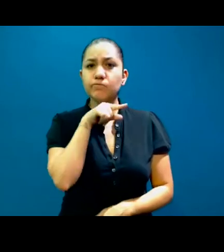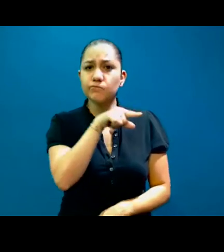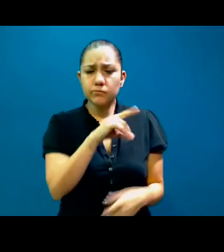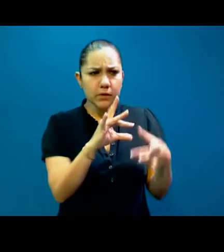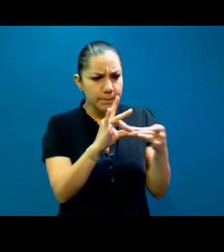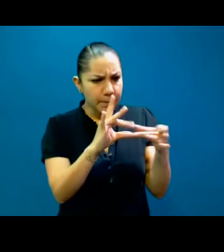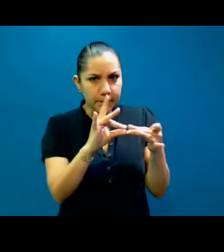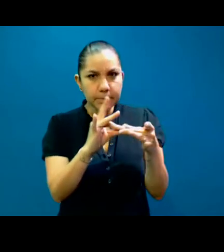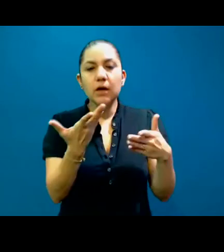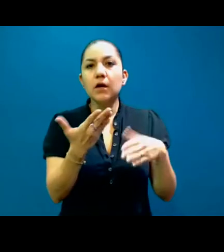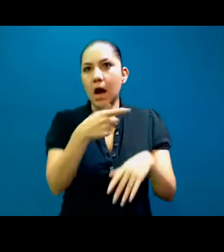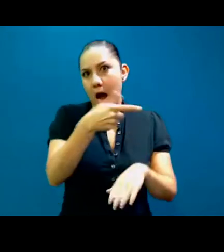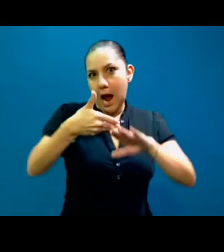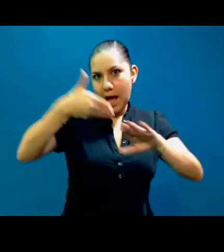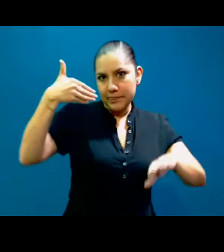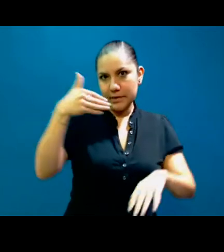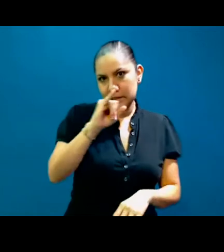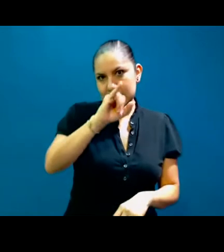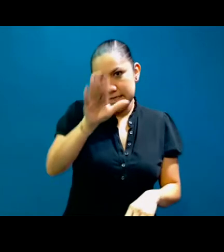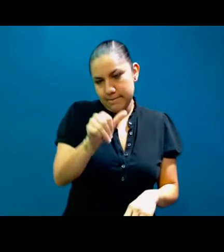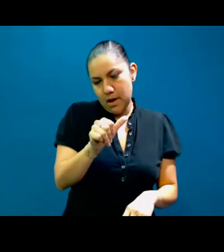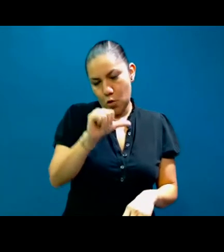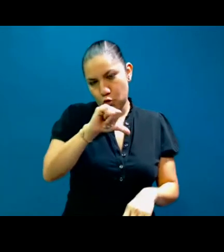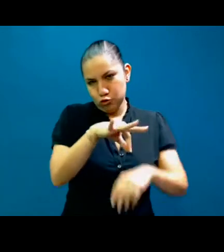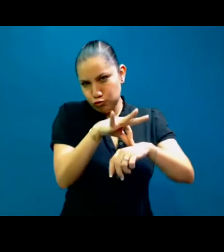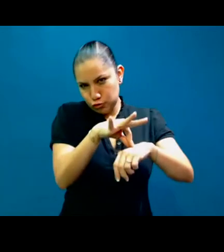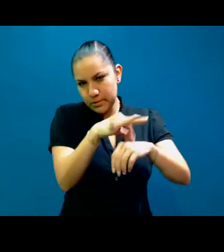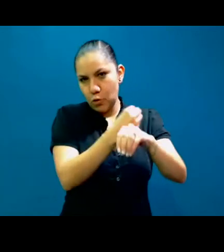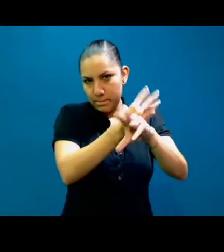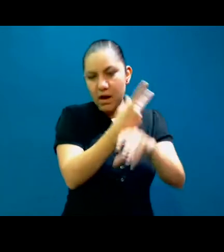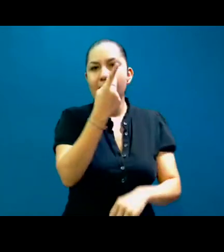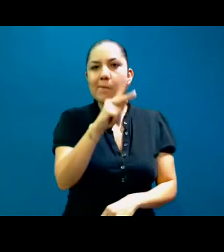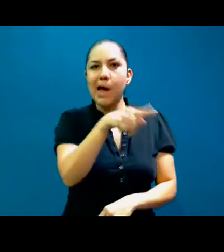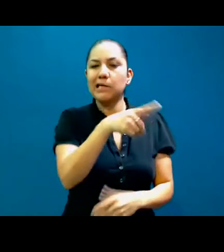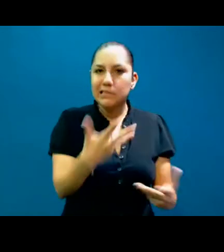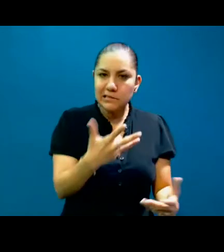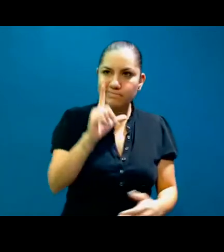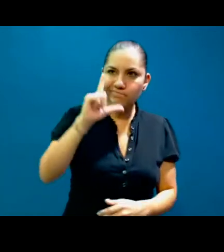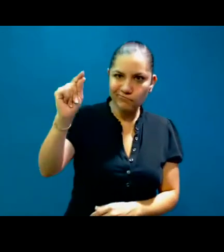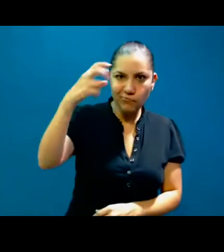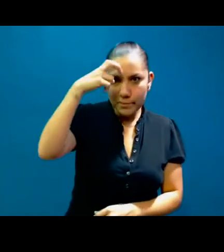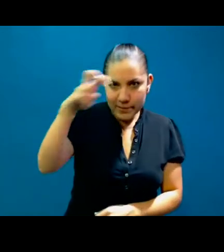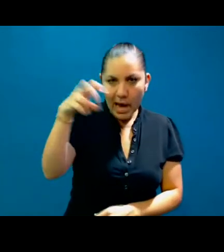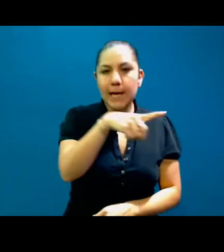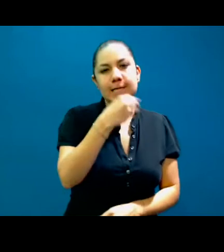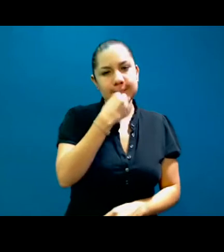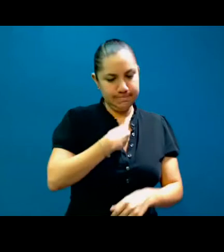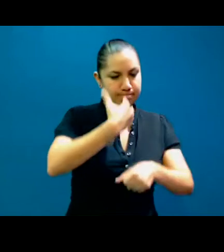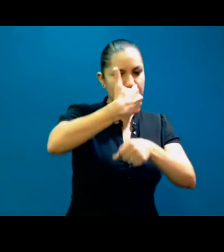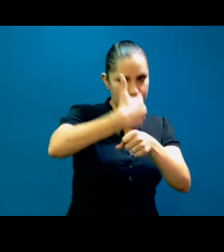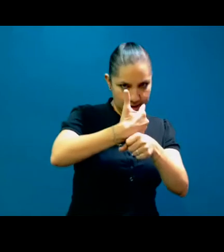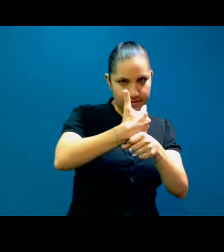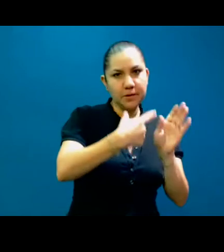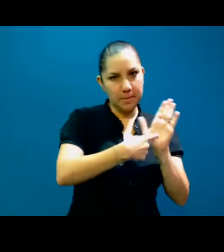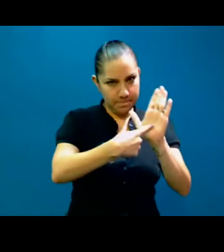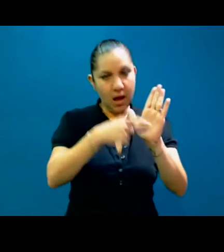originalmente quedado que iba a estar con nosotros, pero le tocó viajar. Entonces grabó su segmento, grabó saludos,